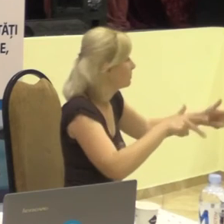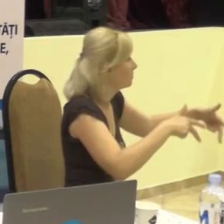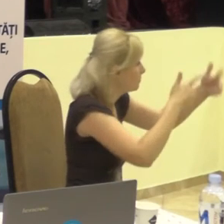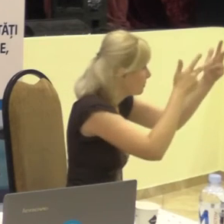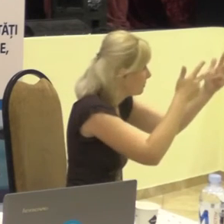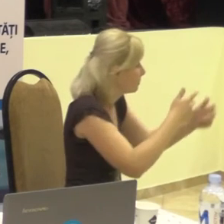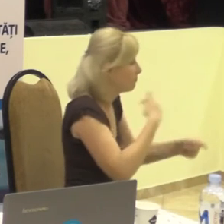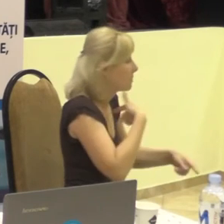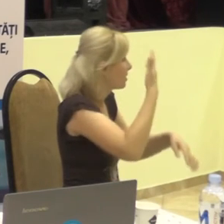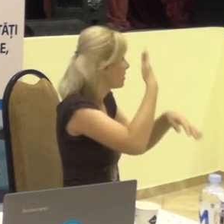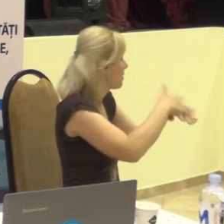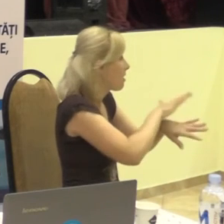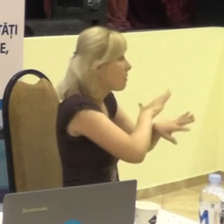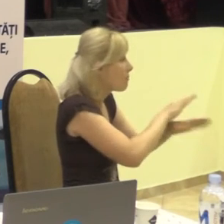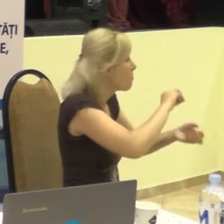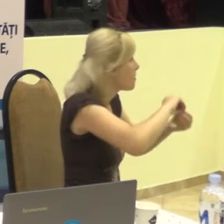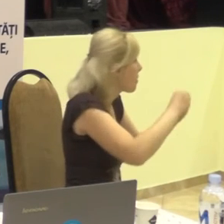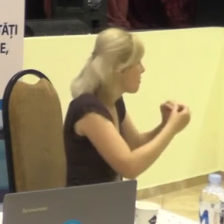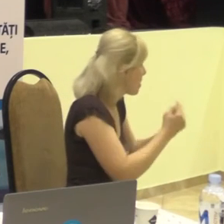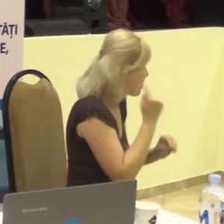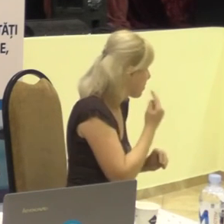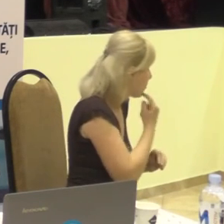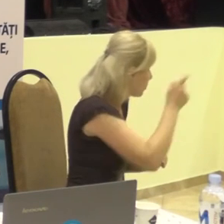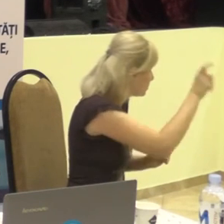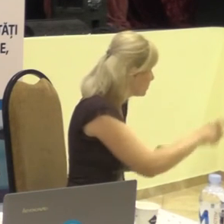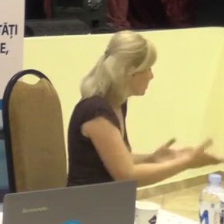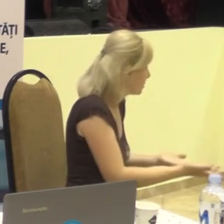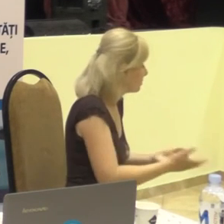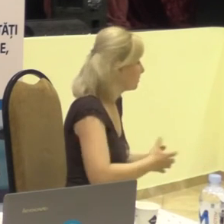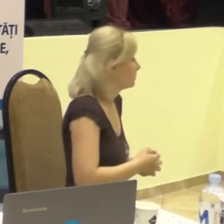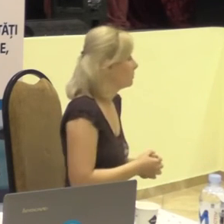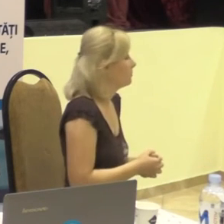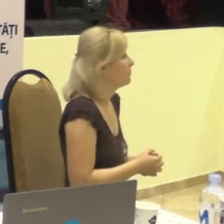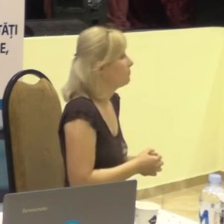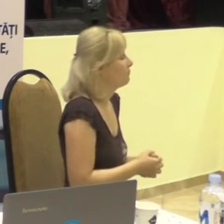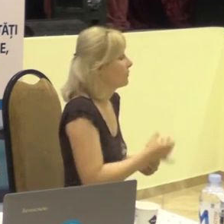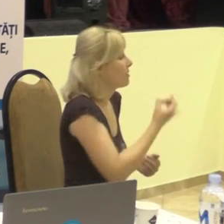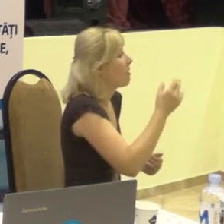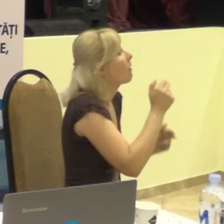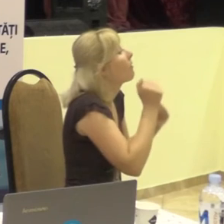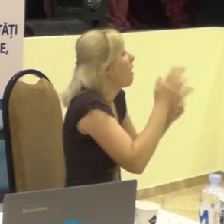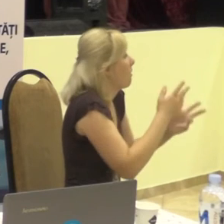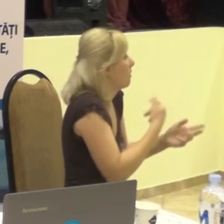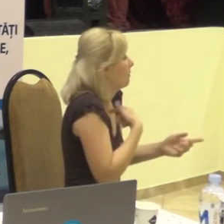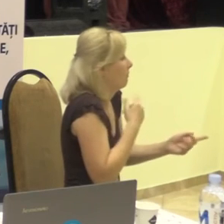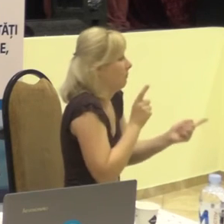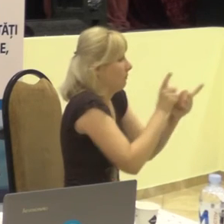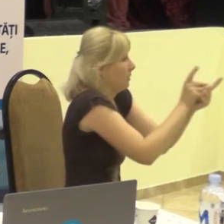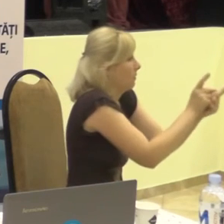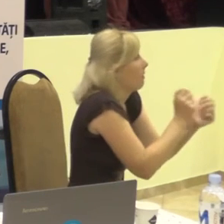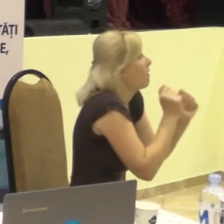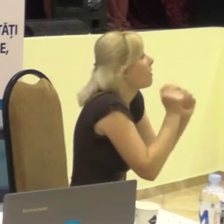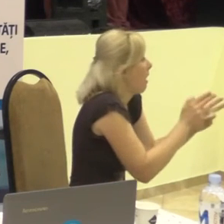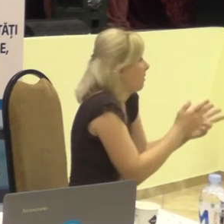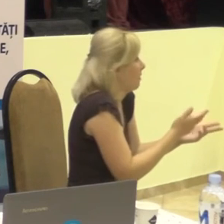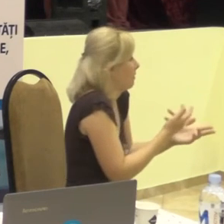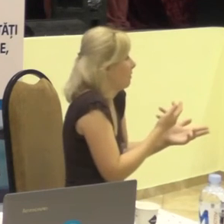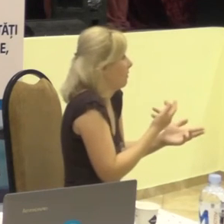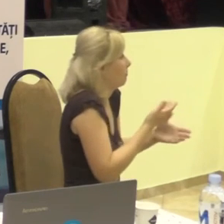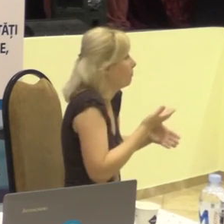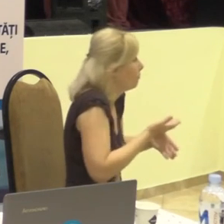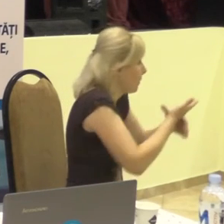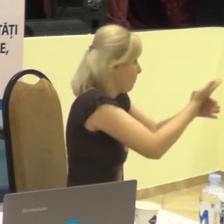înțelegeam problemele și cum să ne apropiem de ei ca să le putem da